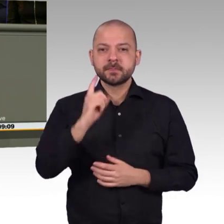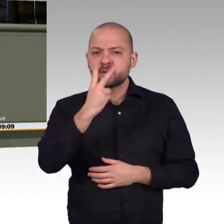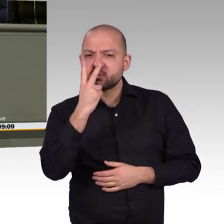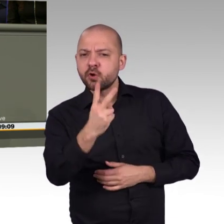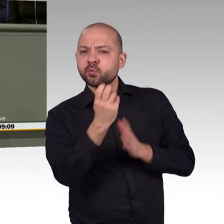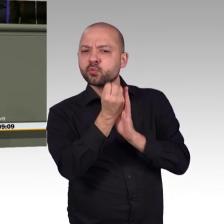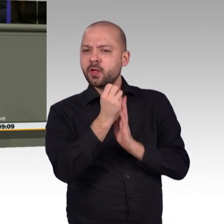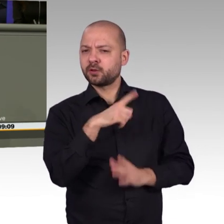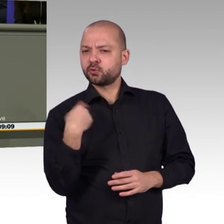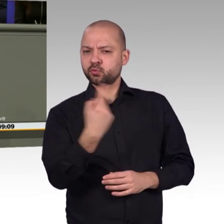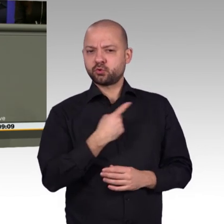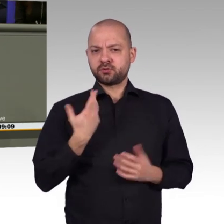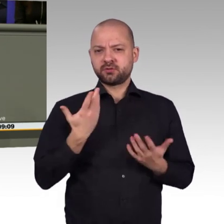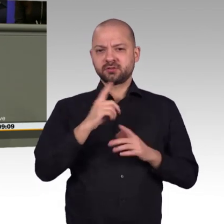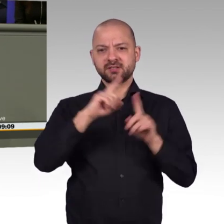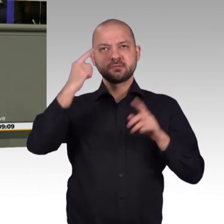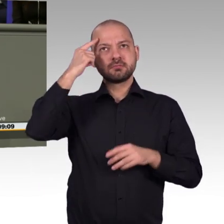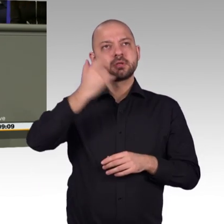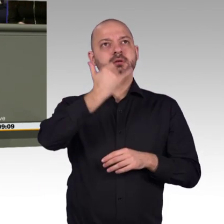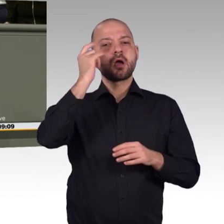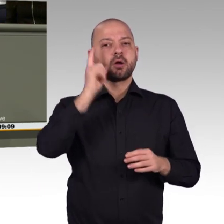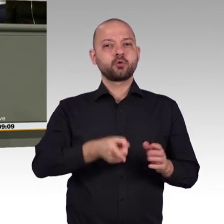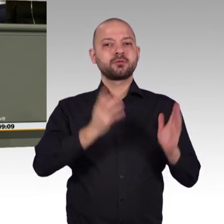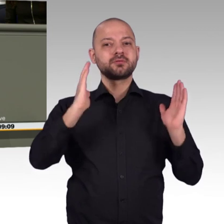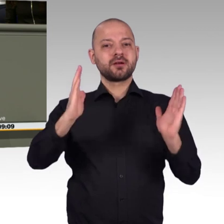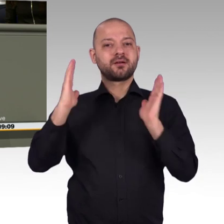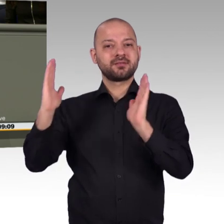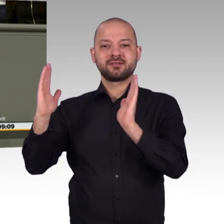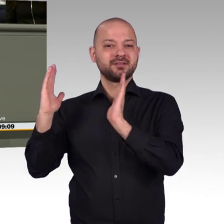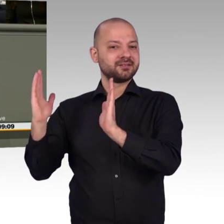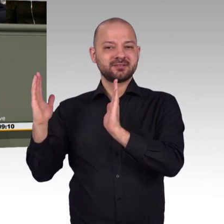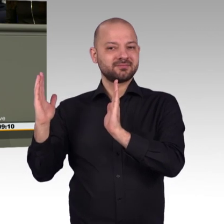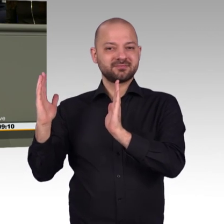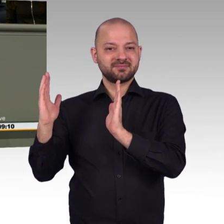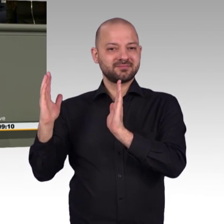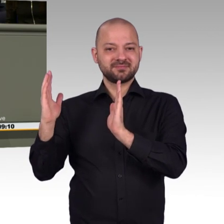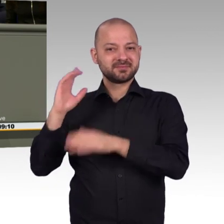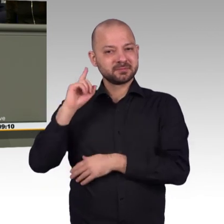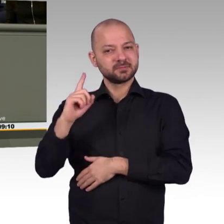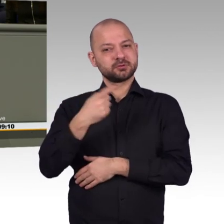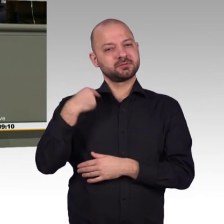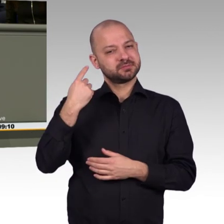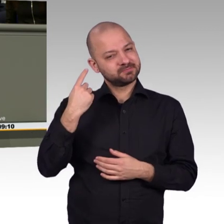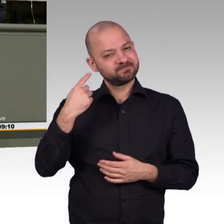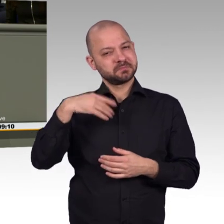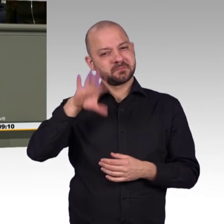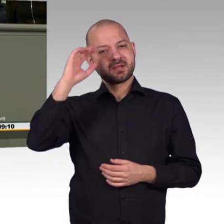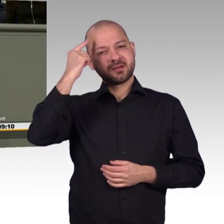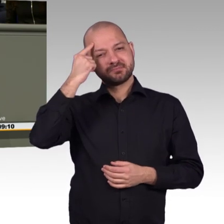auch neben der Technik, neben der Ethik und den Werten darauf hinweisen, dass abgewandelt von der berühmten Rede von